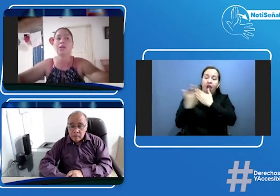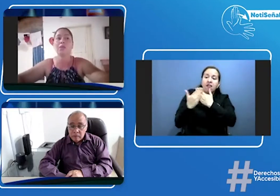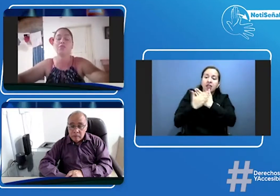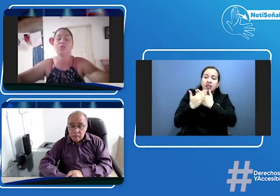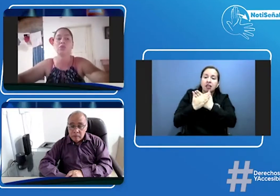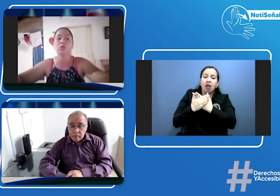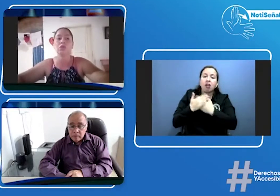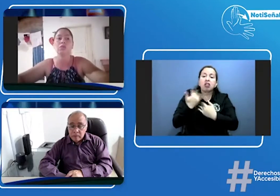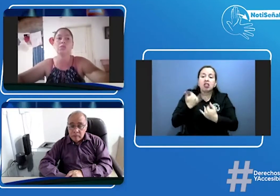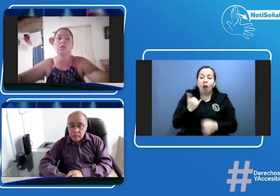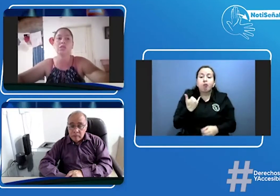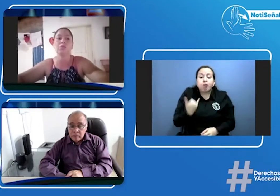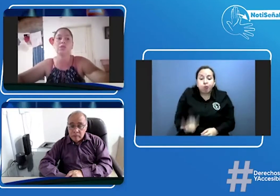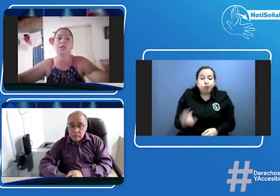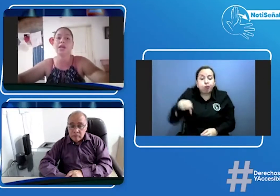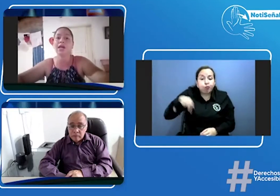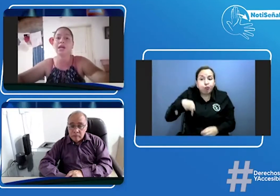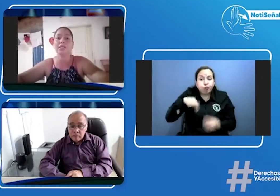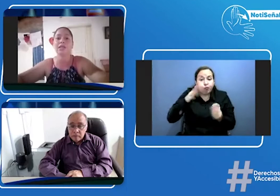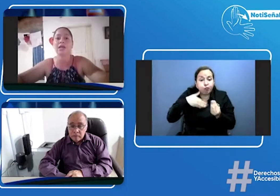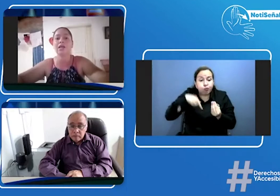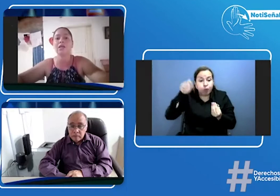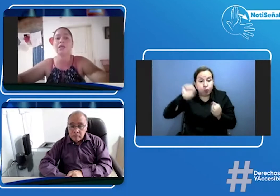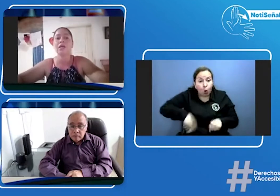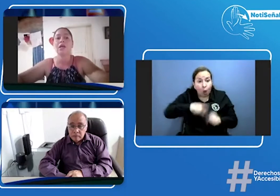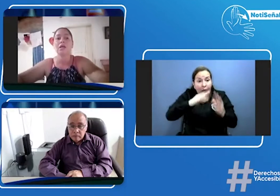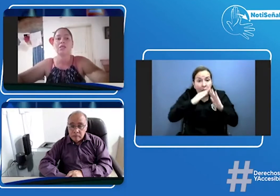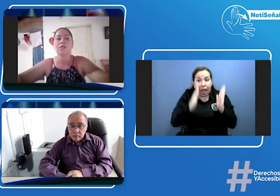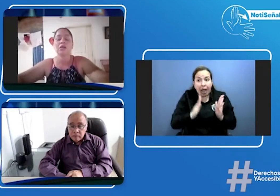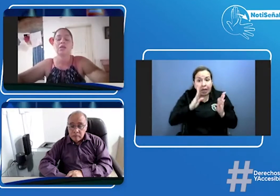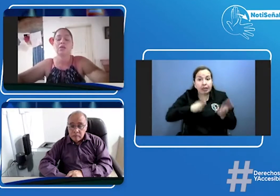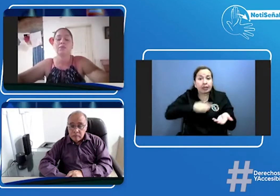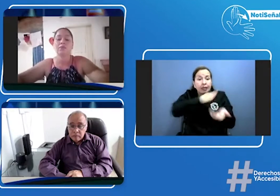el profesor y pues que si podía llegar a la casa darle la